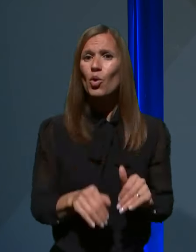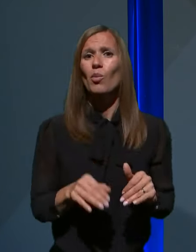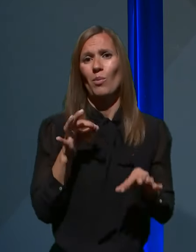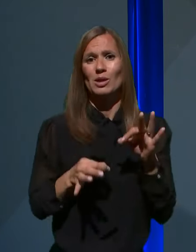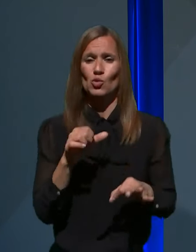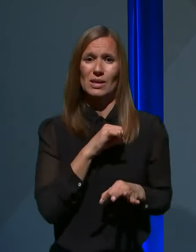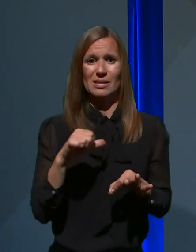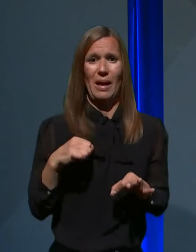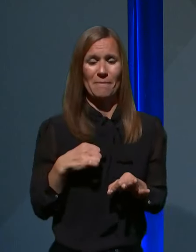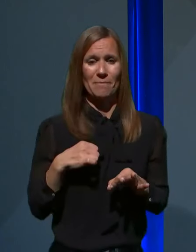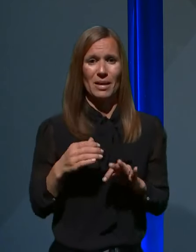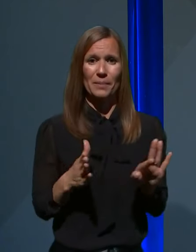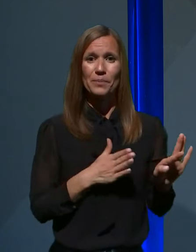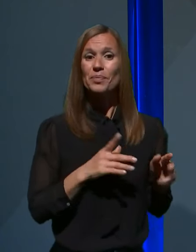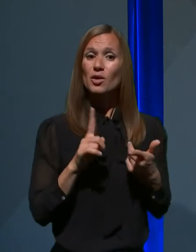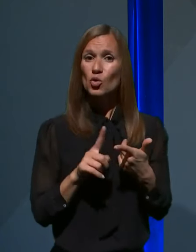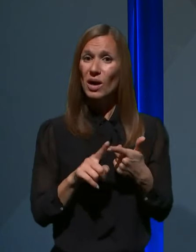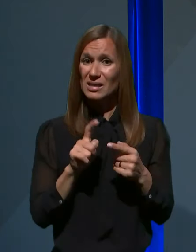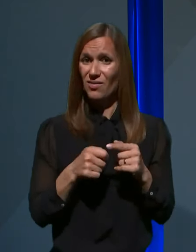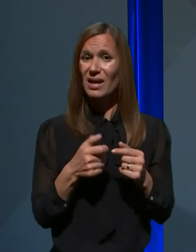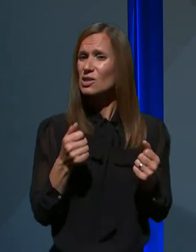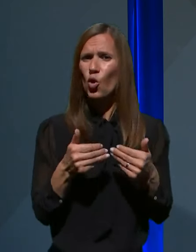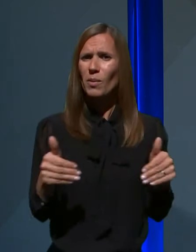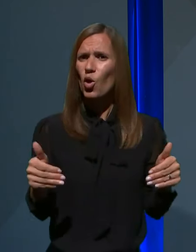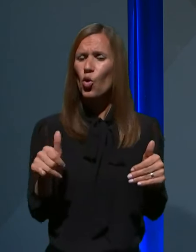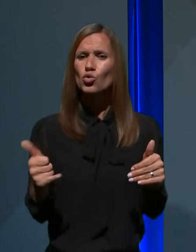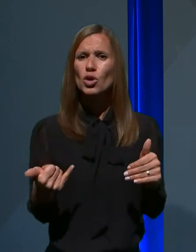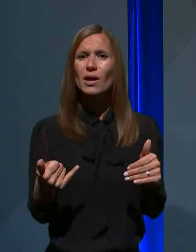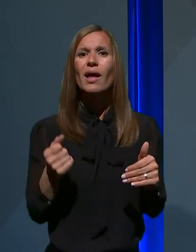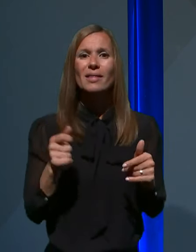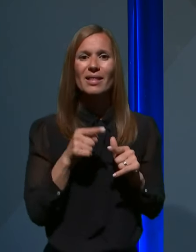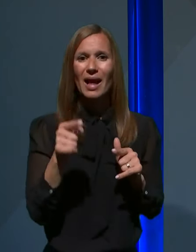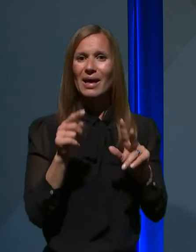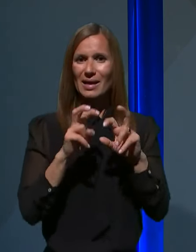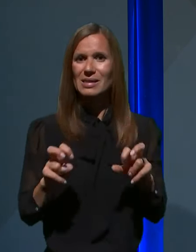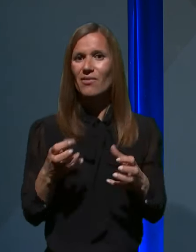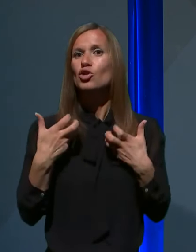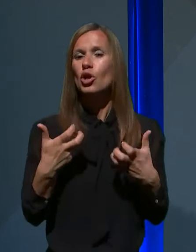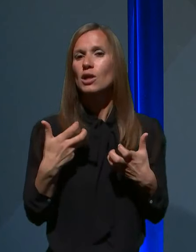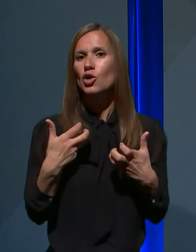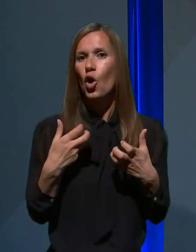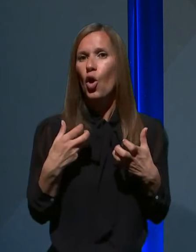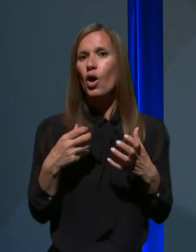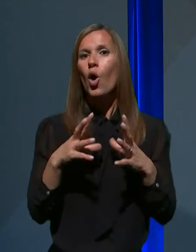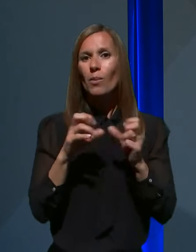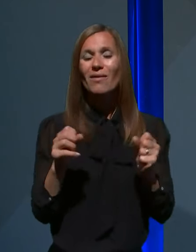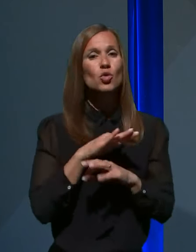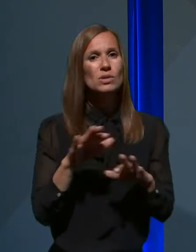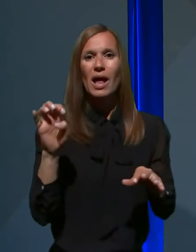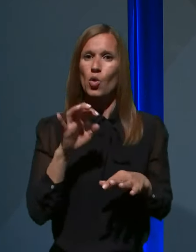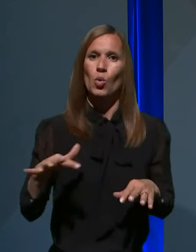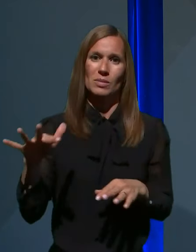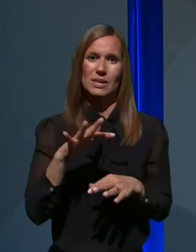Nasledna stvar, ki je tukaj zelo omejojoča, je, da takšne raziskave želi on opraviti vse evropske države